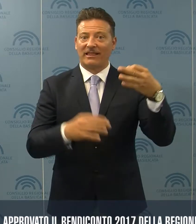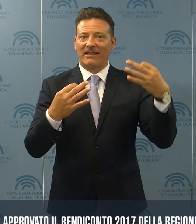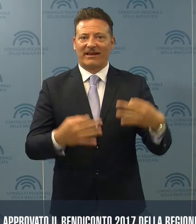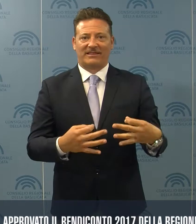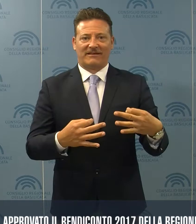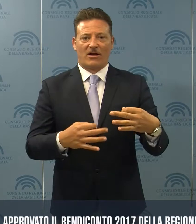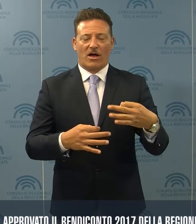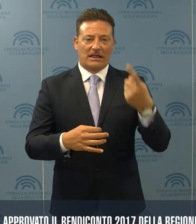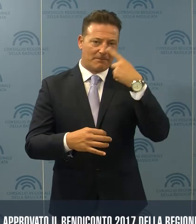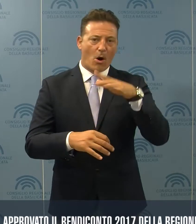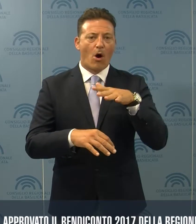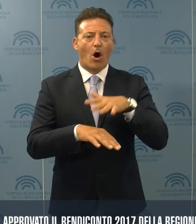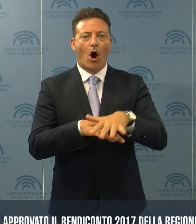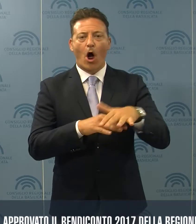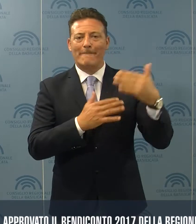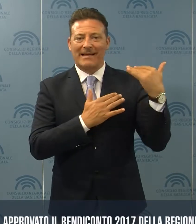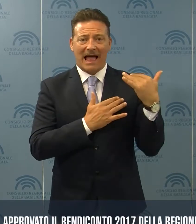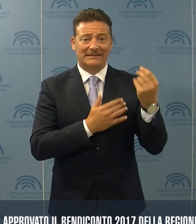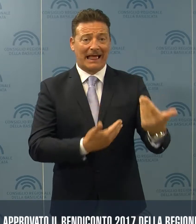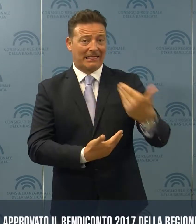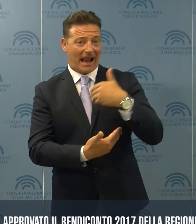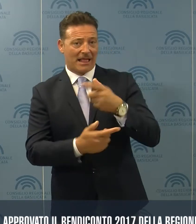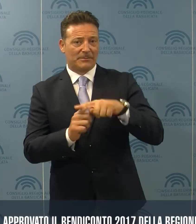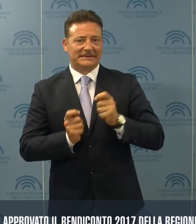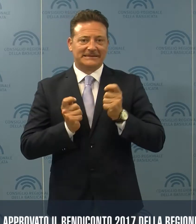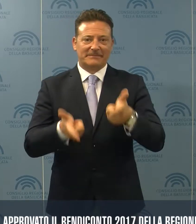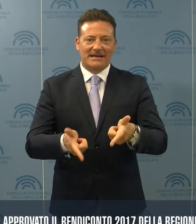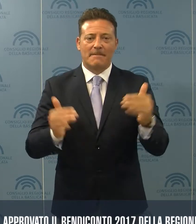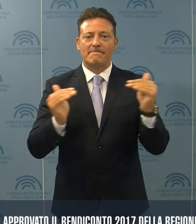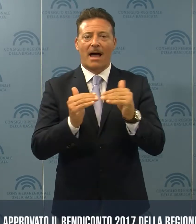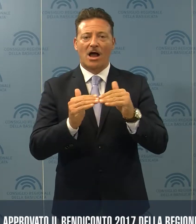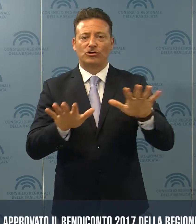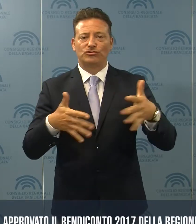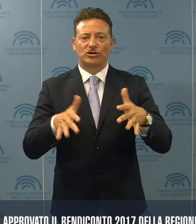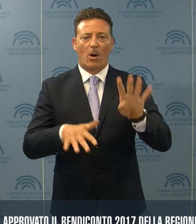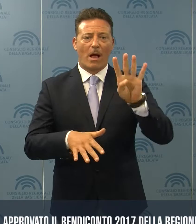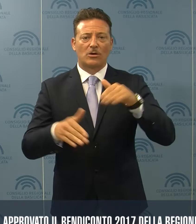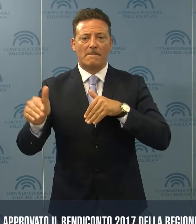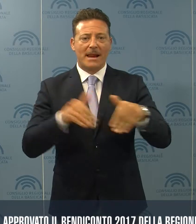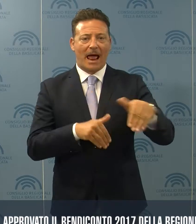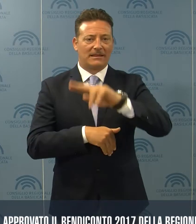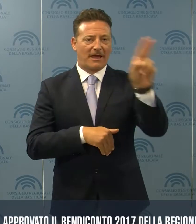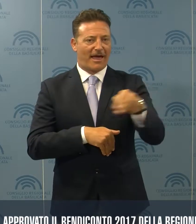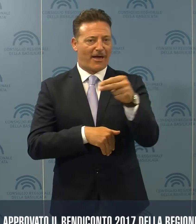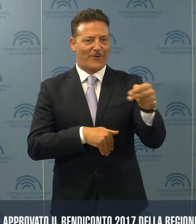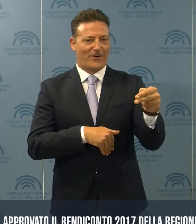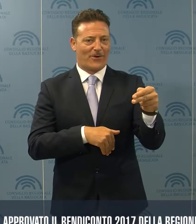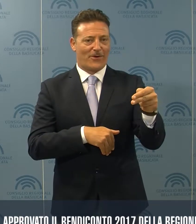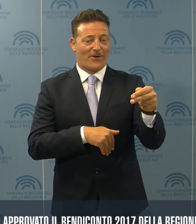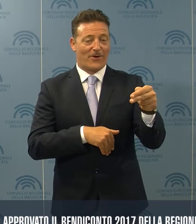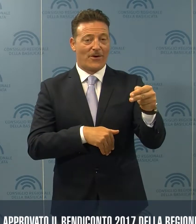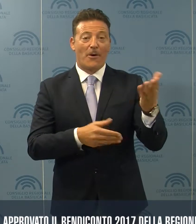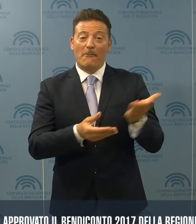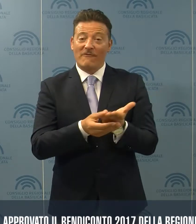di competenza delle entrate e delle spese è pari a circa 4 miliardi di euro. Con il